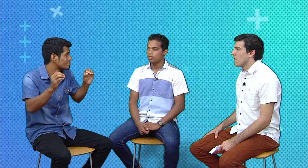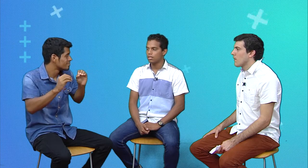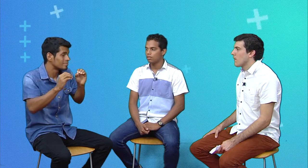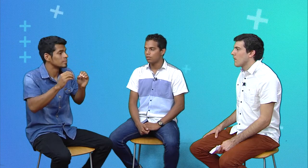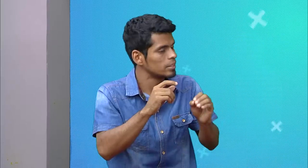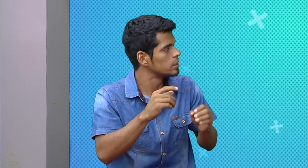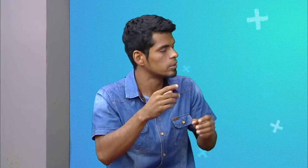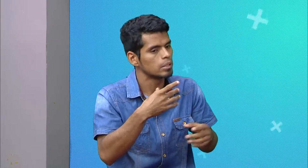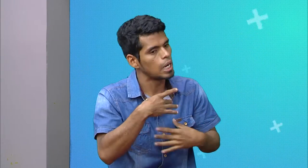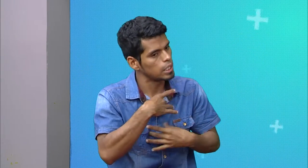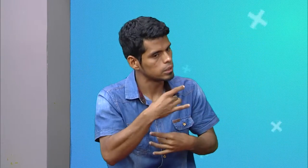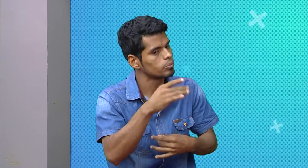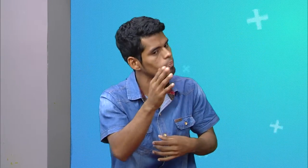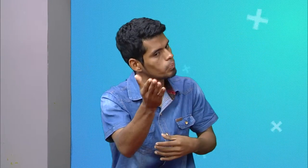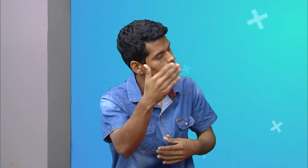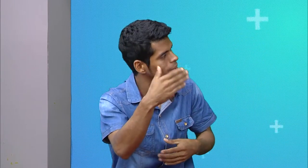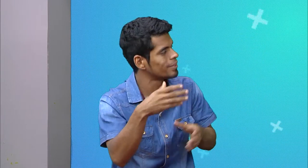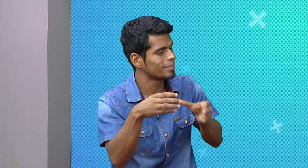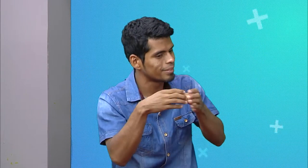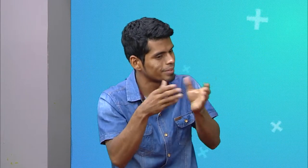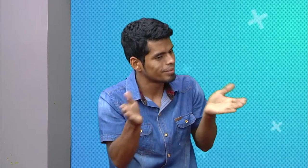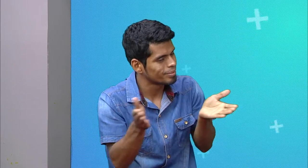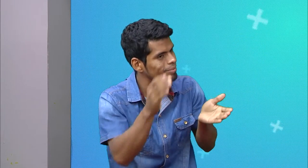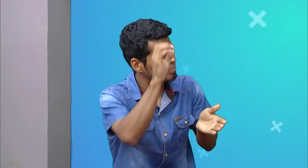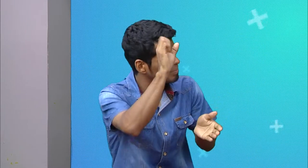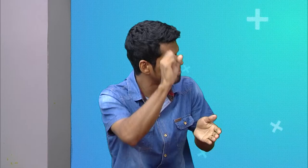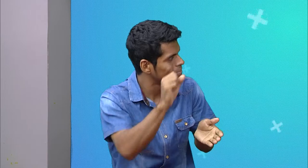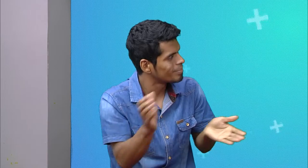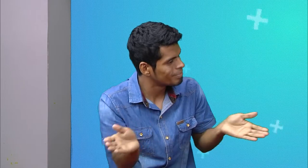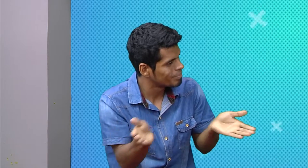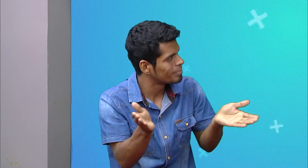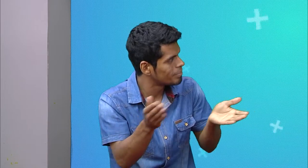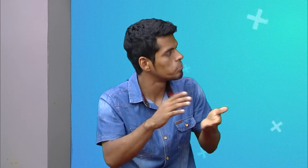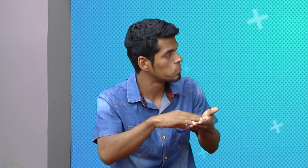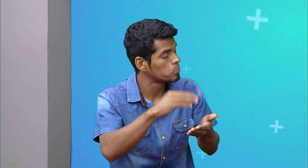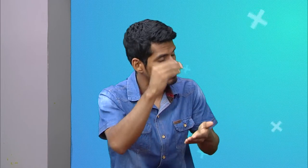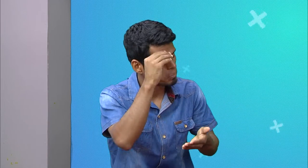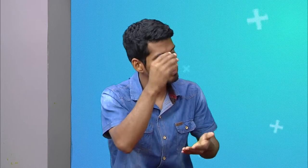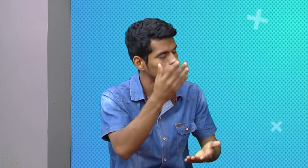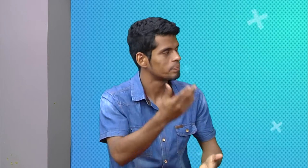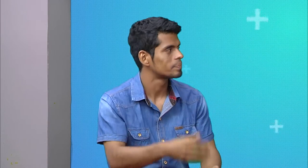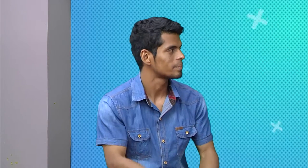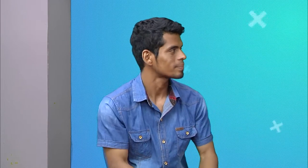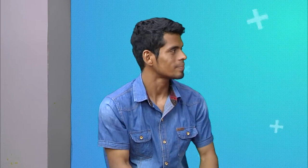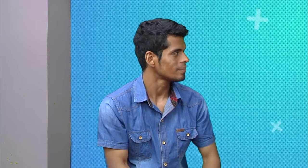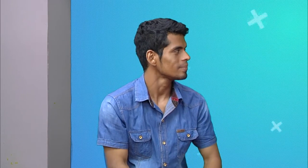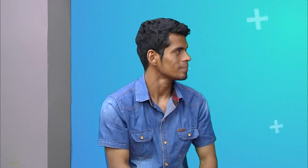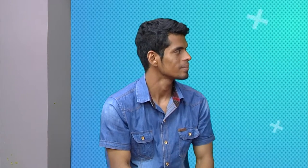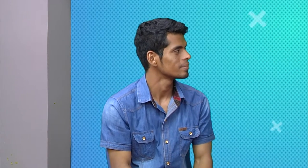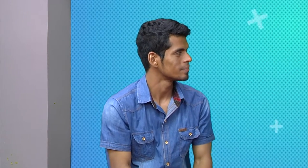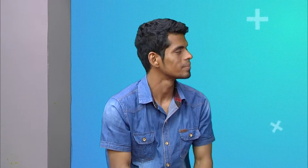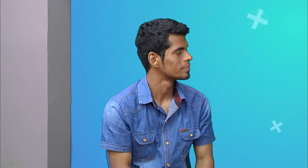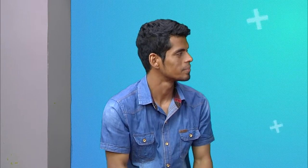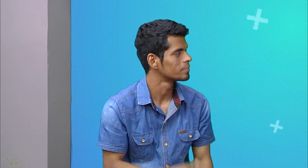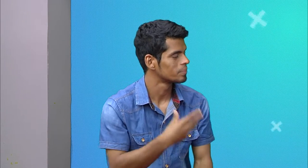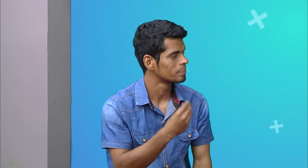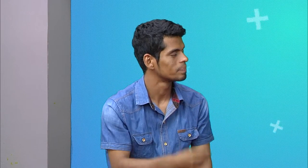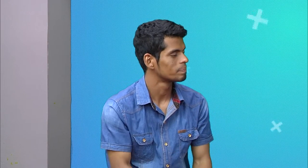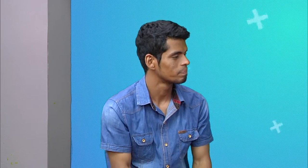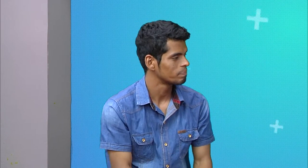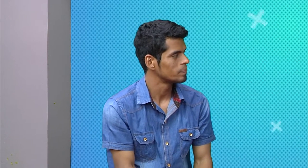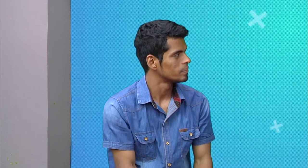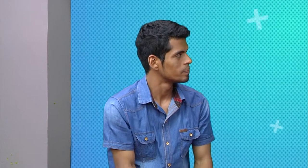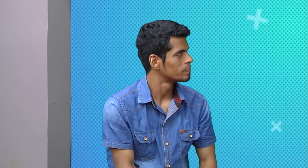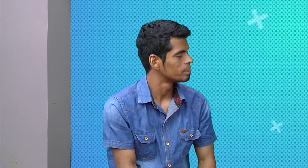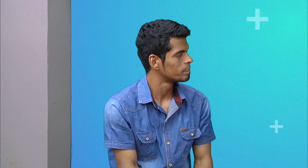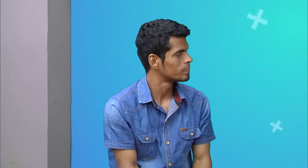sordos, sino todas las personas. Esto es interés muy lindo, es algo hermoso que se puede entender, tanto para los de acá como